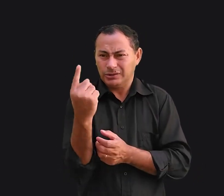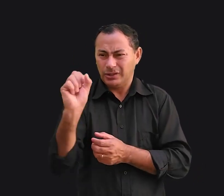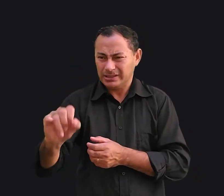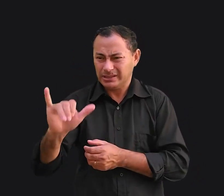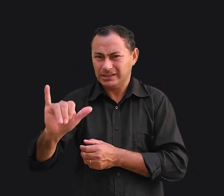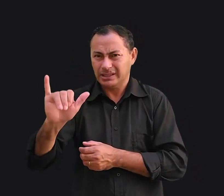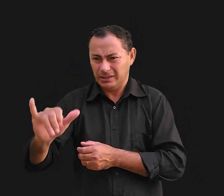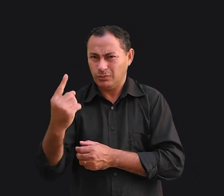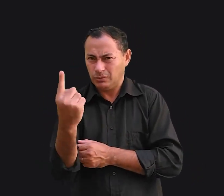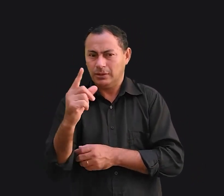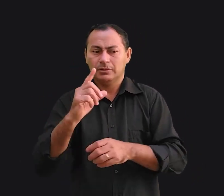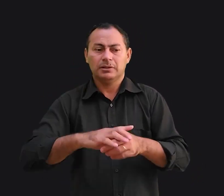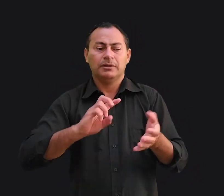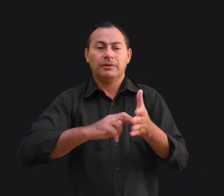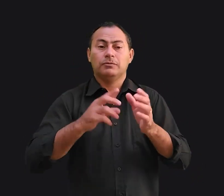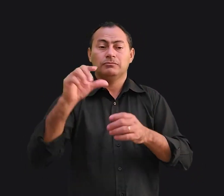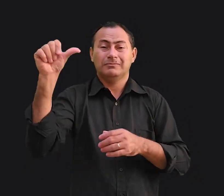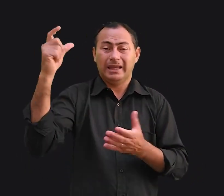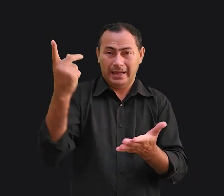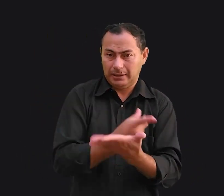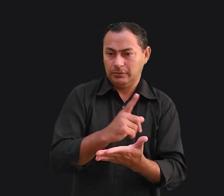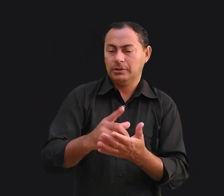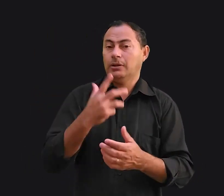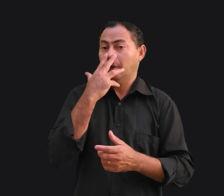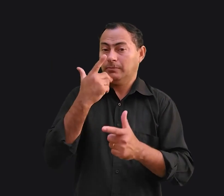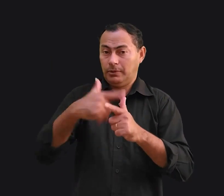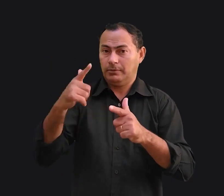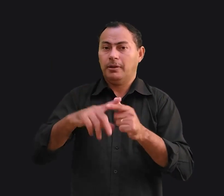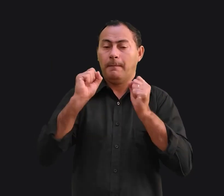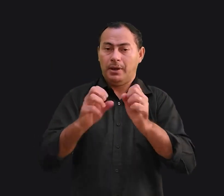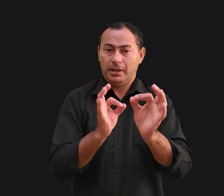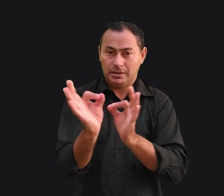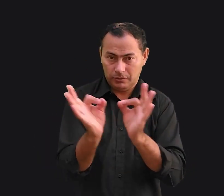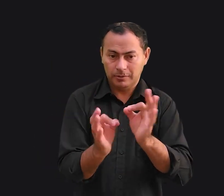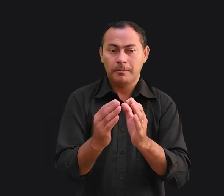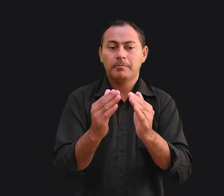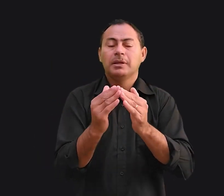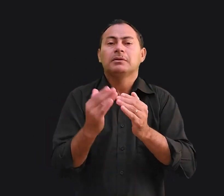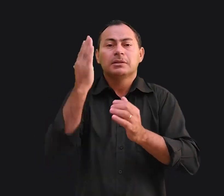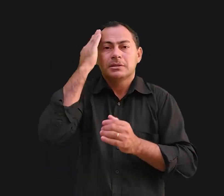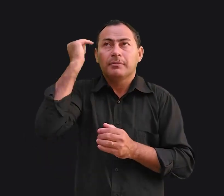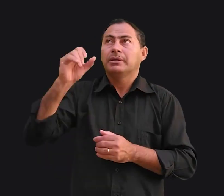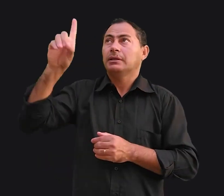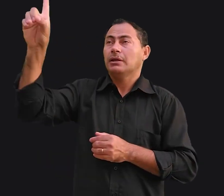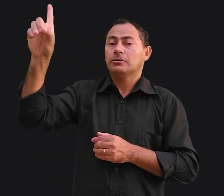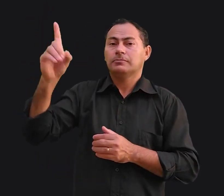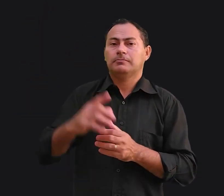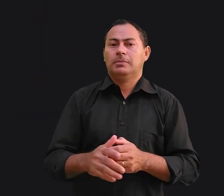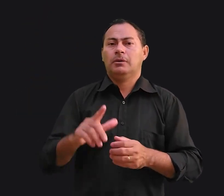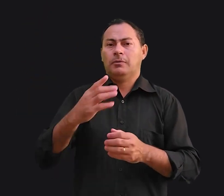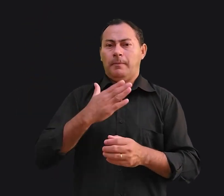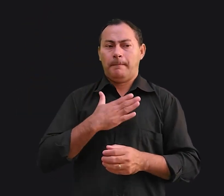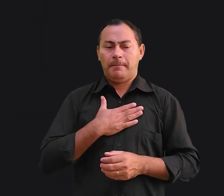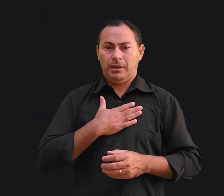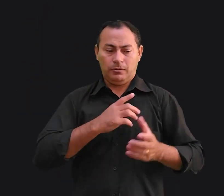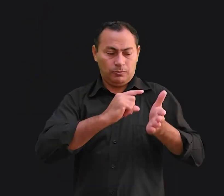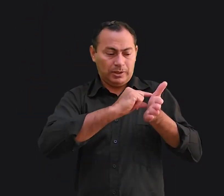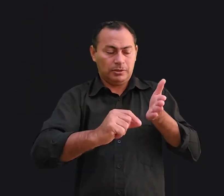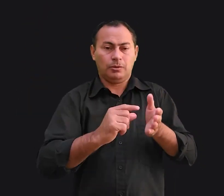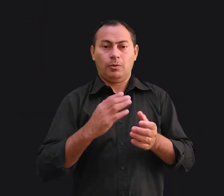significa um mau sinal. Acho que esse tipo de problema pode ser resolvido pedindo sabedoria a Deus. Um dos meus versículos preferidos na